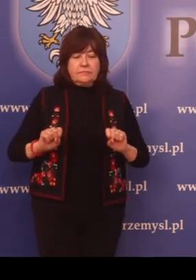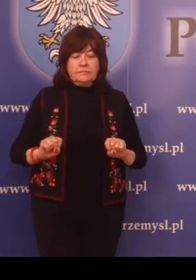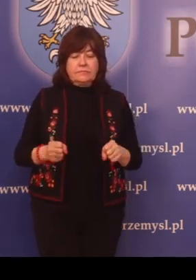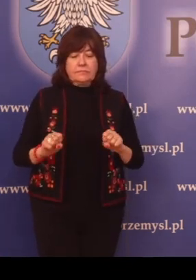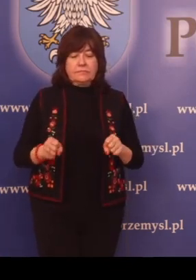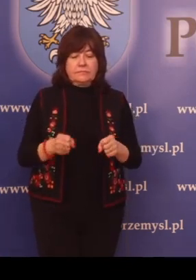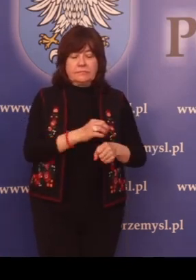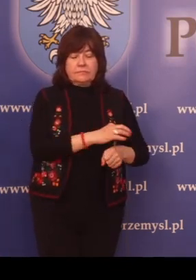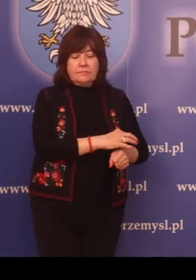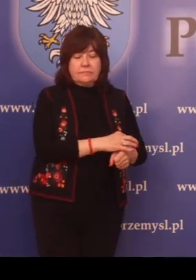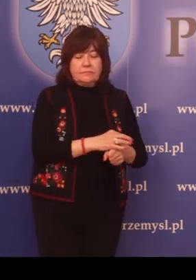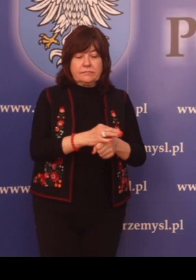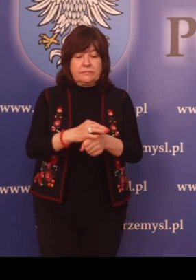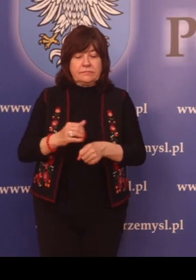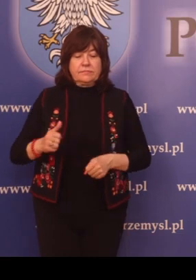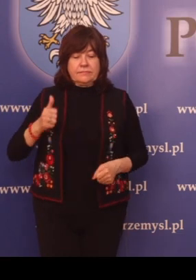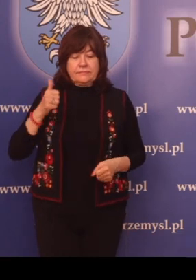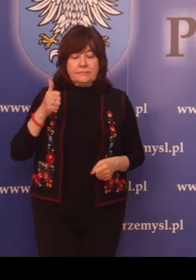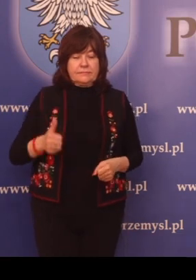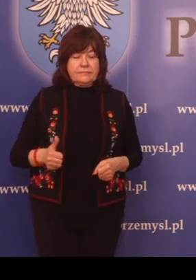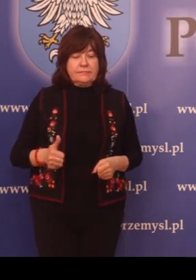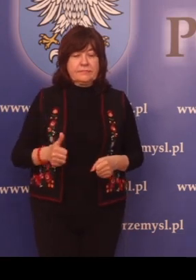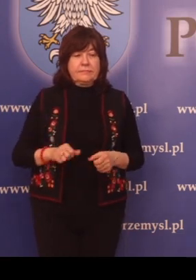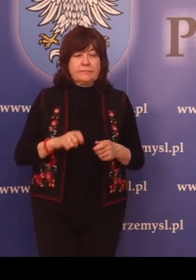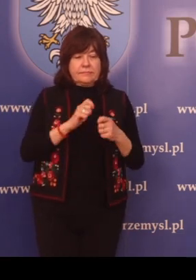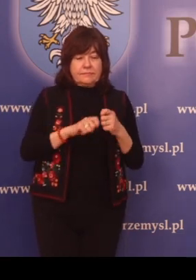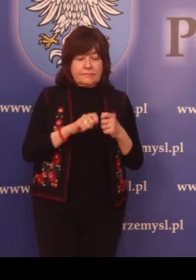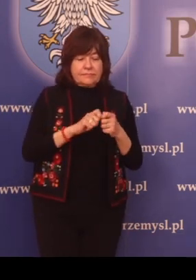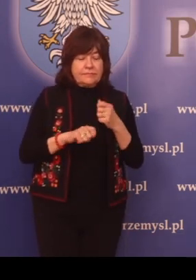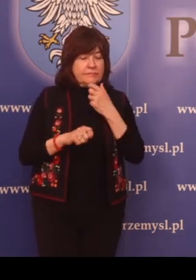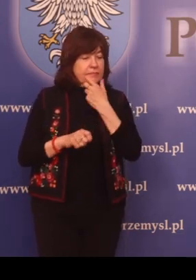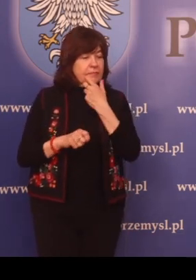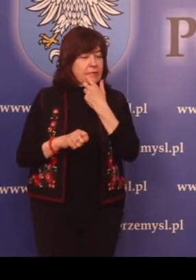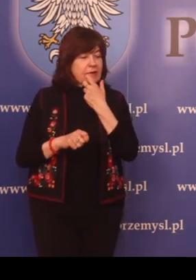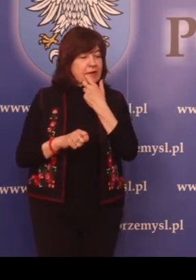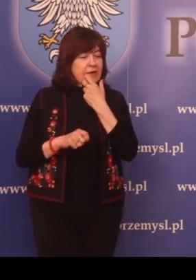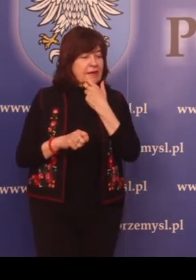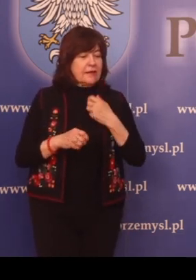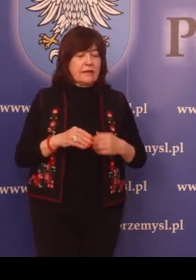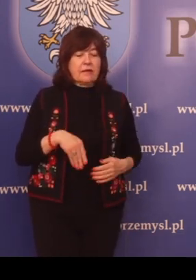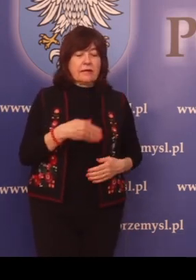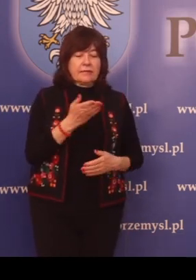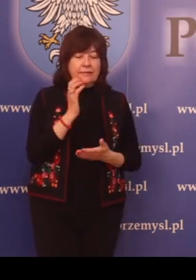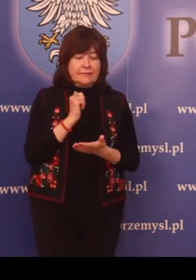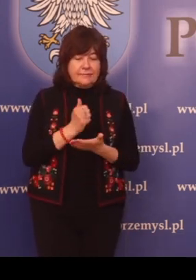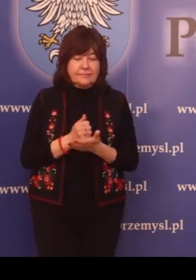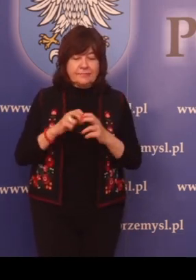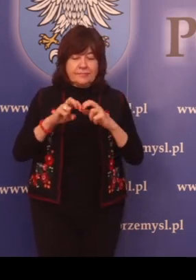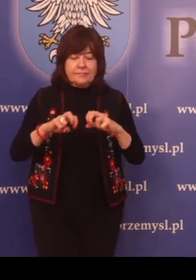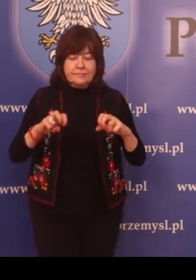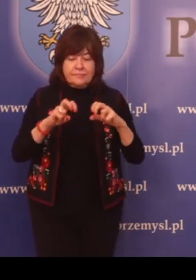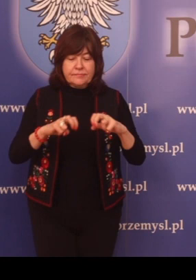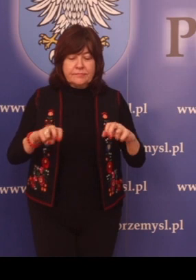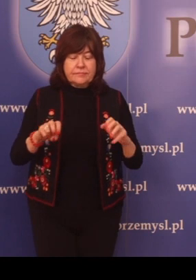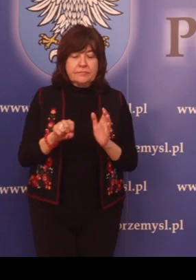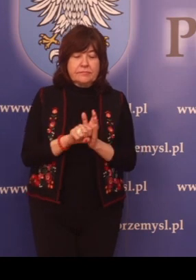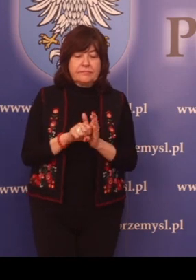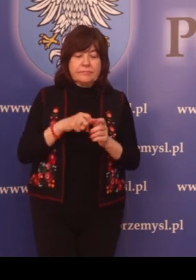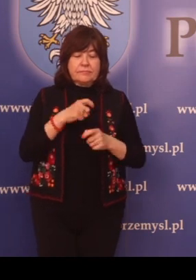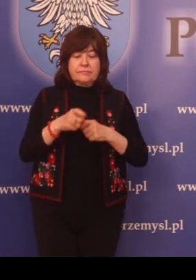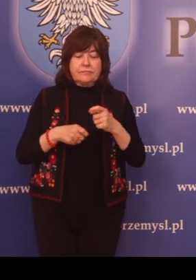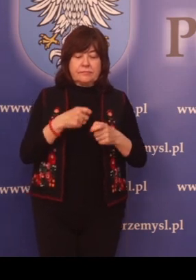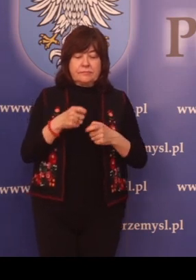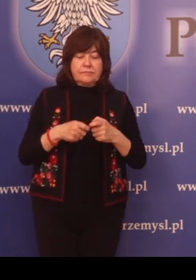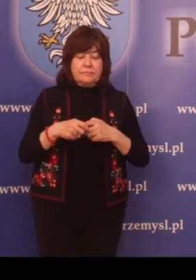prowadzących stacje kontroli. Wydanie uprawnienia diagnosty do przeprowadzenia